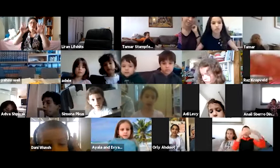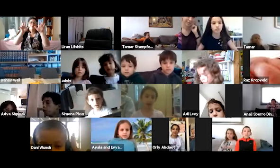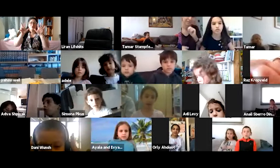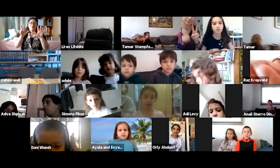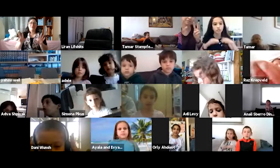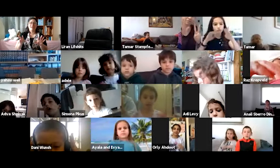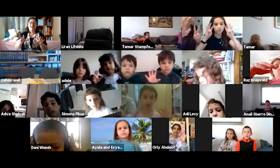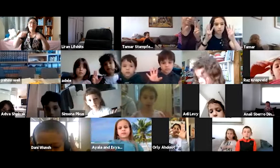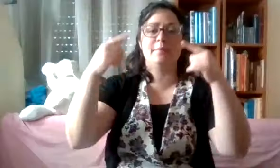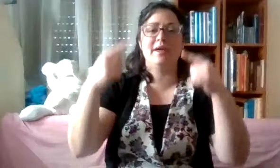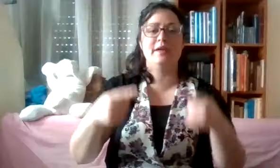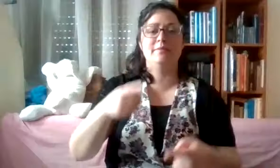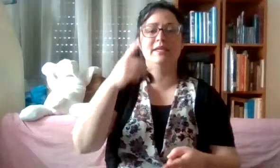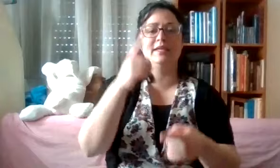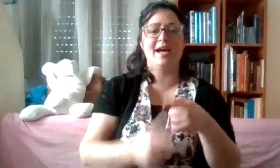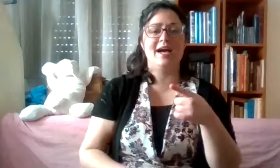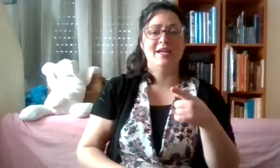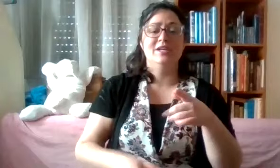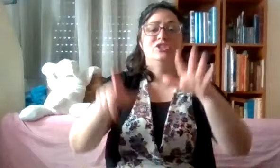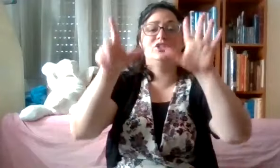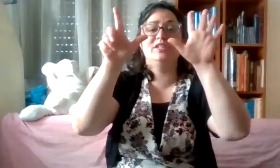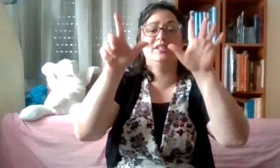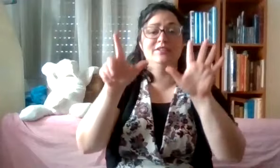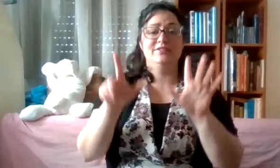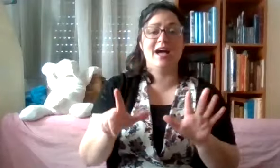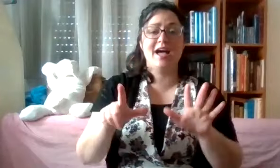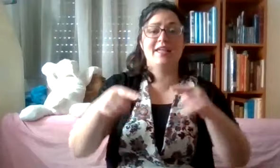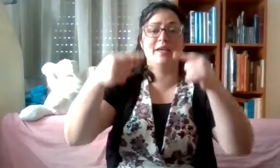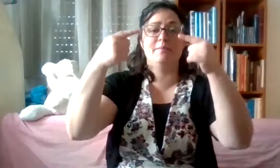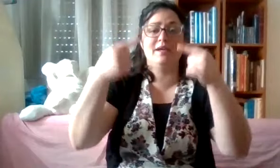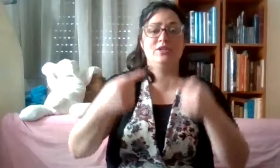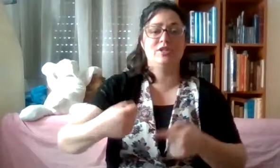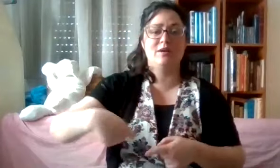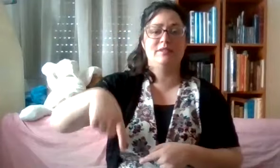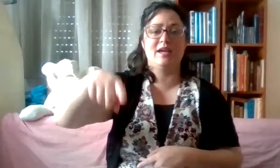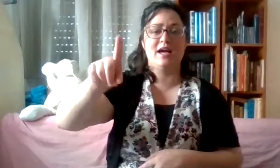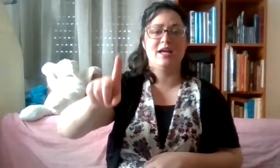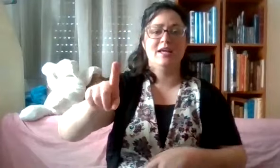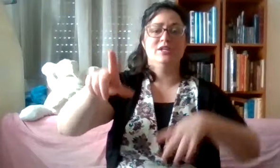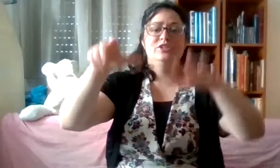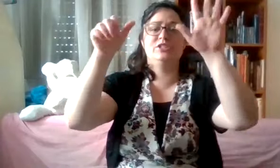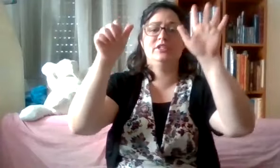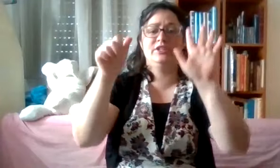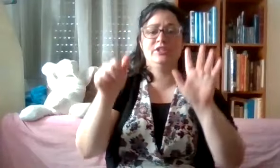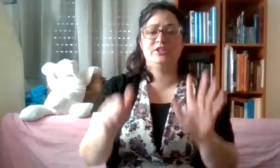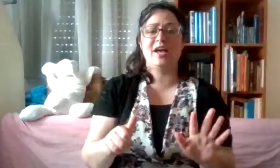שמונה ימי מילה, שבעה ימי שבתא, שישה